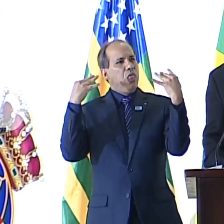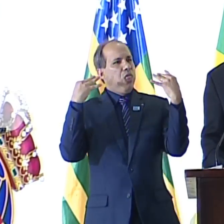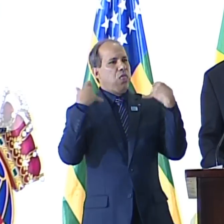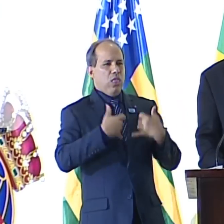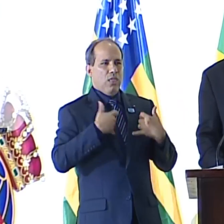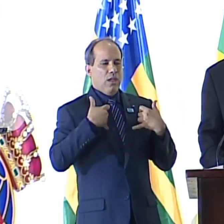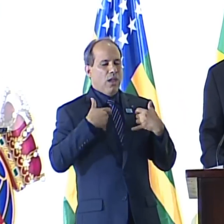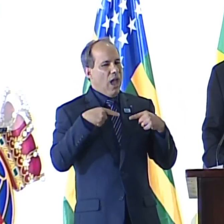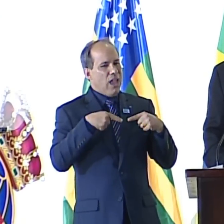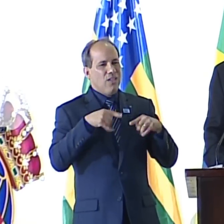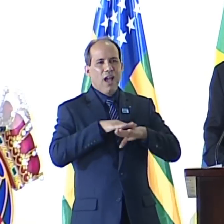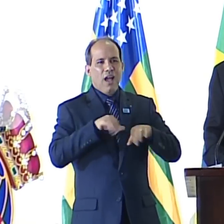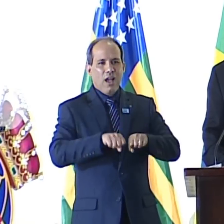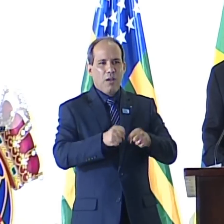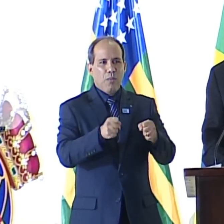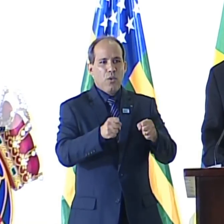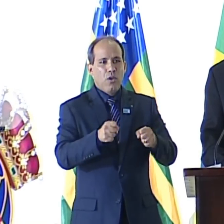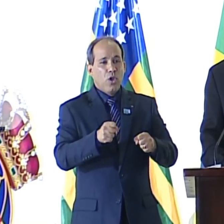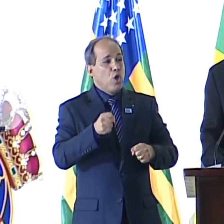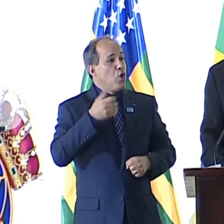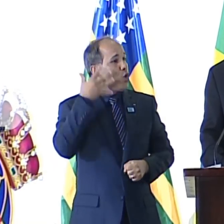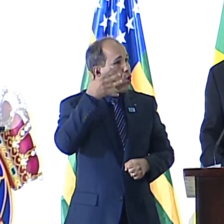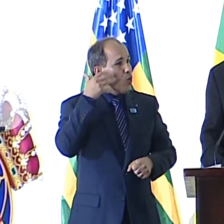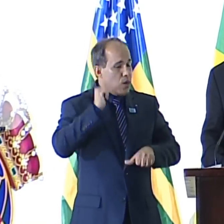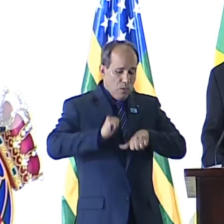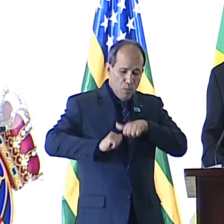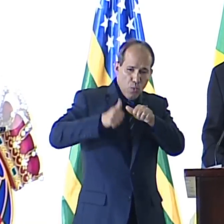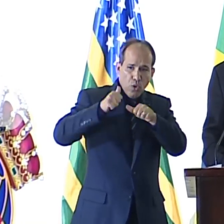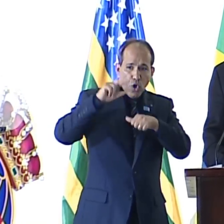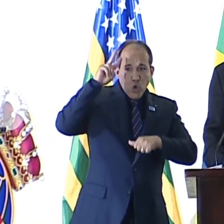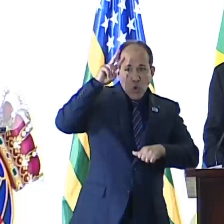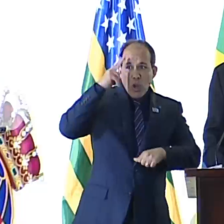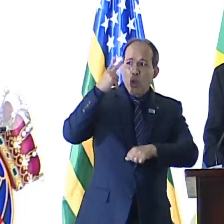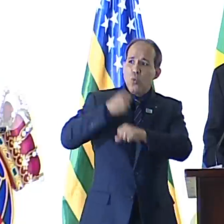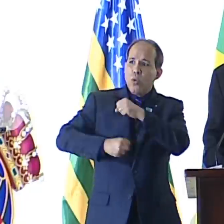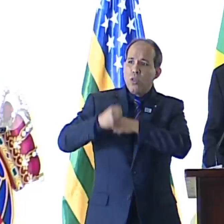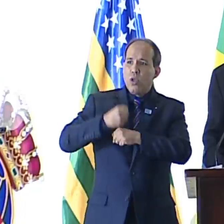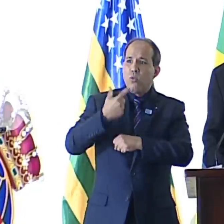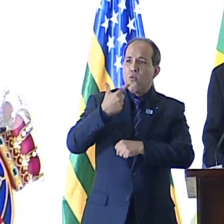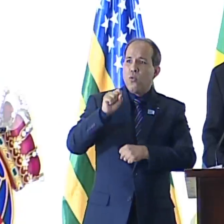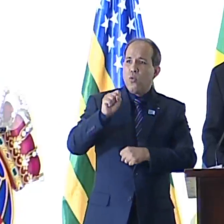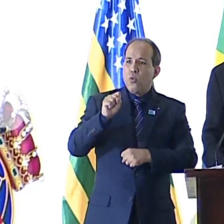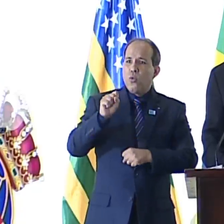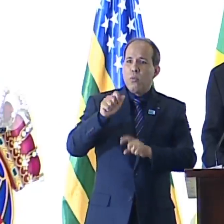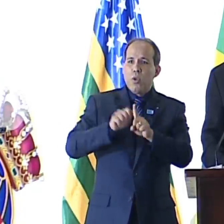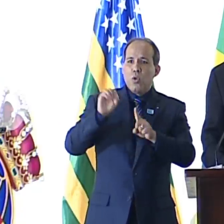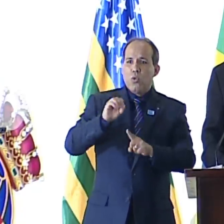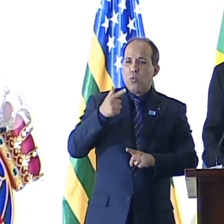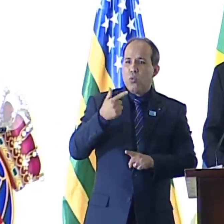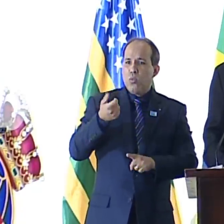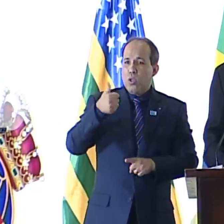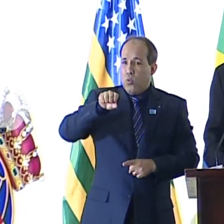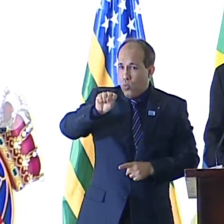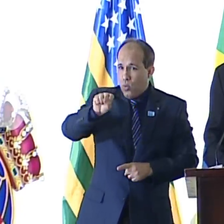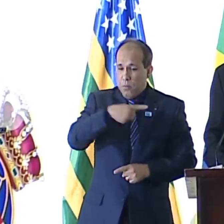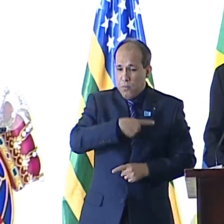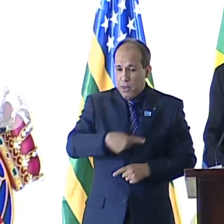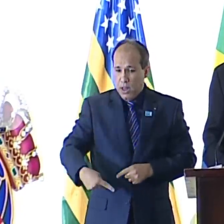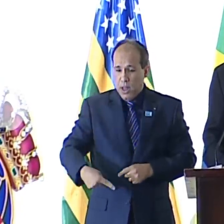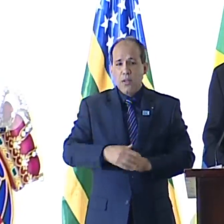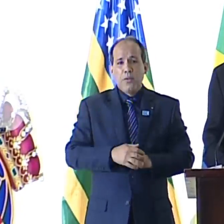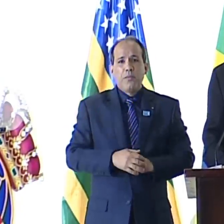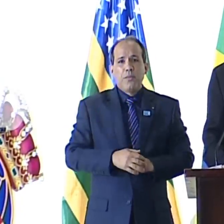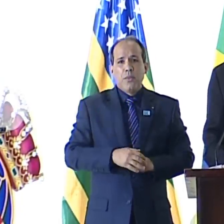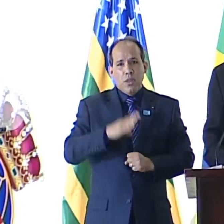Em seu discurso da noite da vitória, quase exatamente dois anos atrás, em 28 de outubro de 2018, o presidente Jair